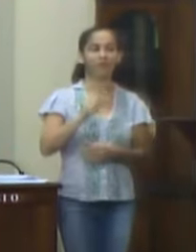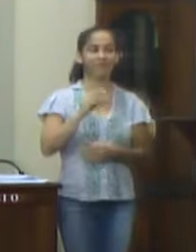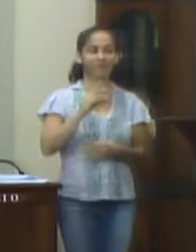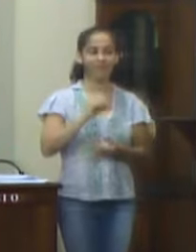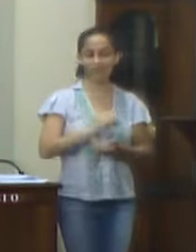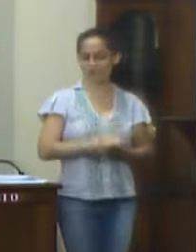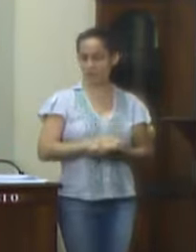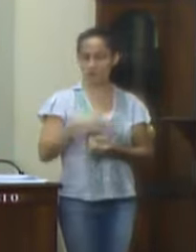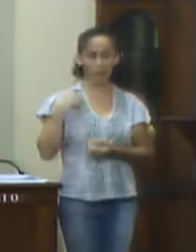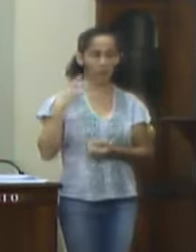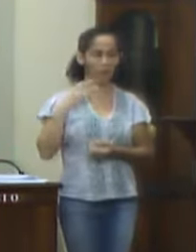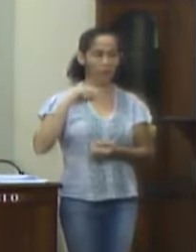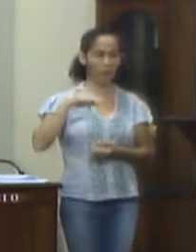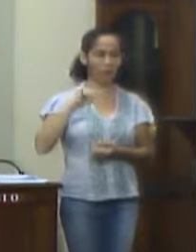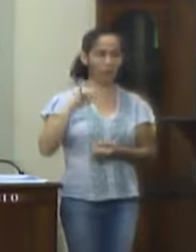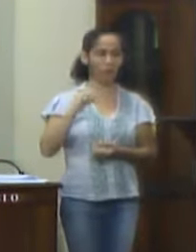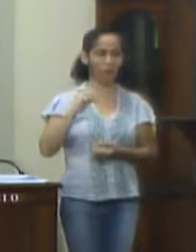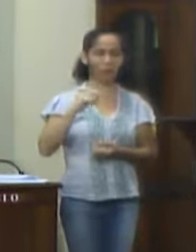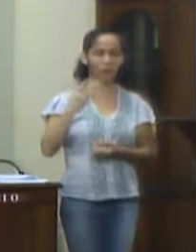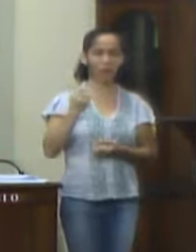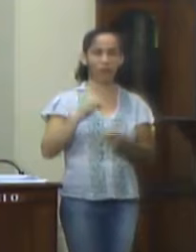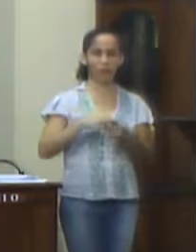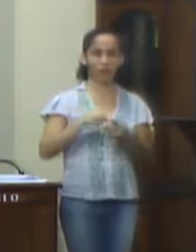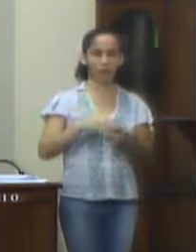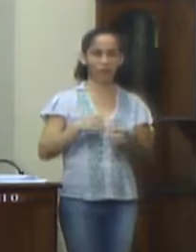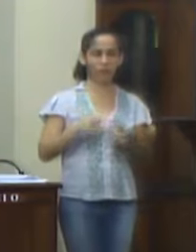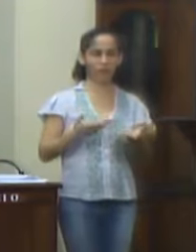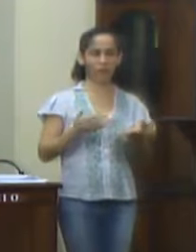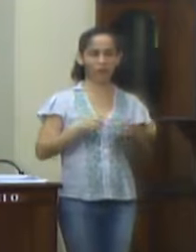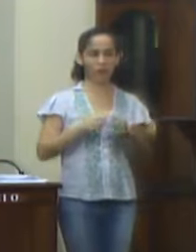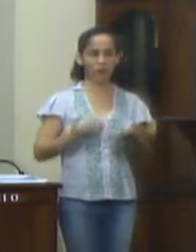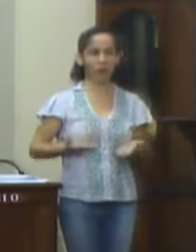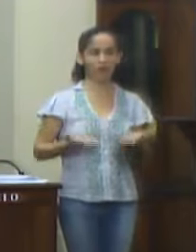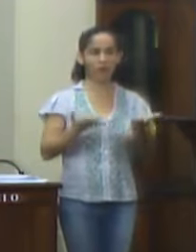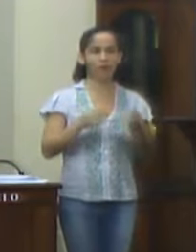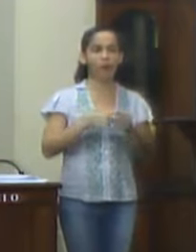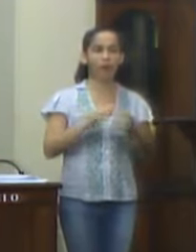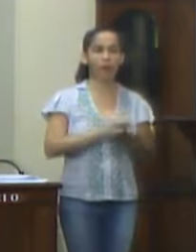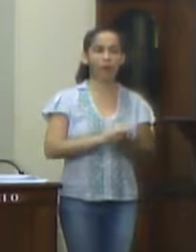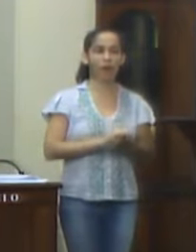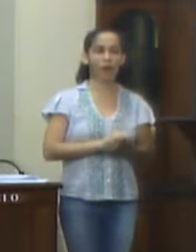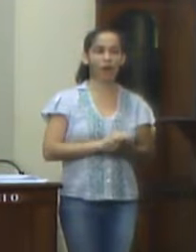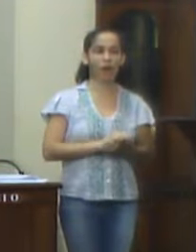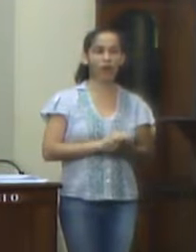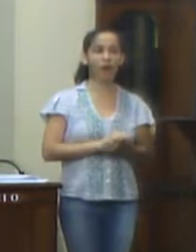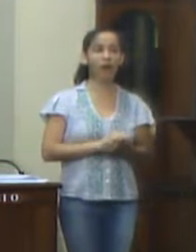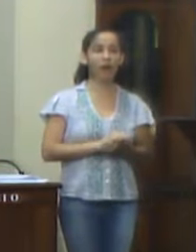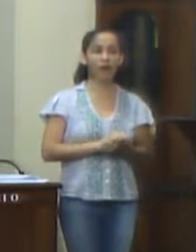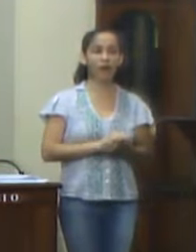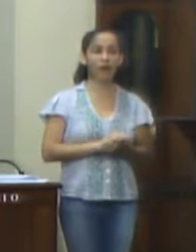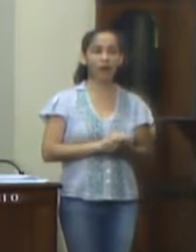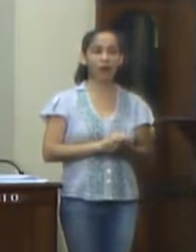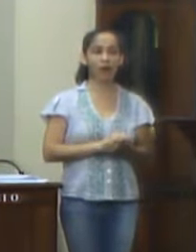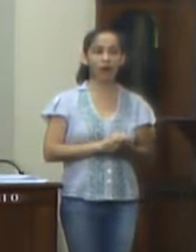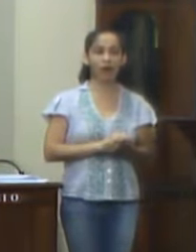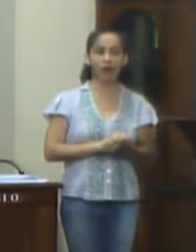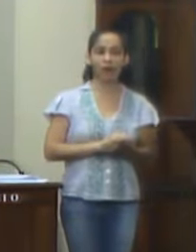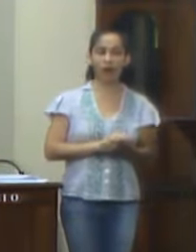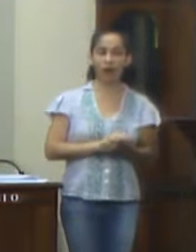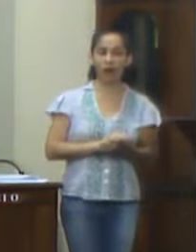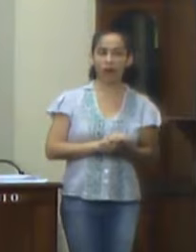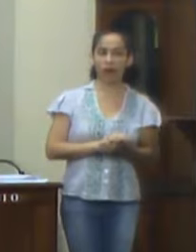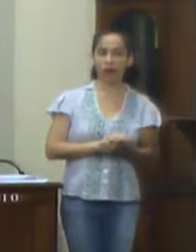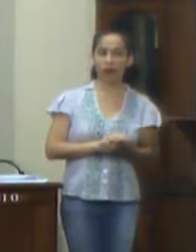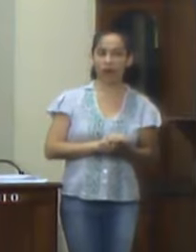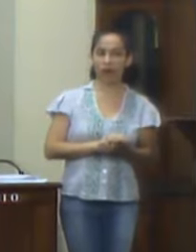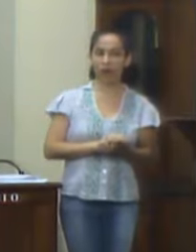Michele Cabral, no uso de suas atribuições na forma regimental, requer a vossa excelência o encaminhamento do presente requerimento a